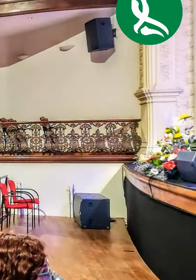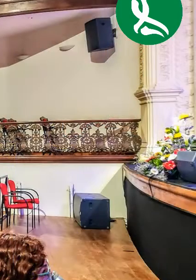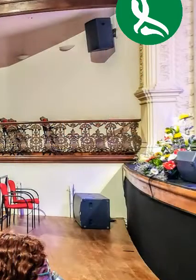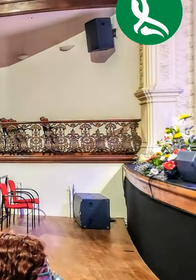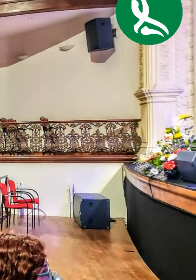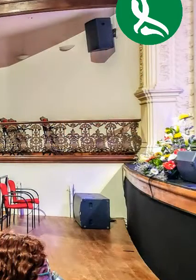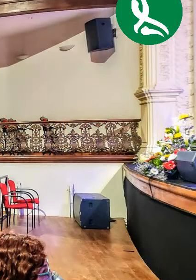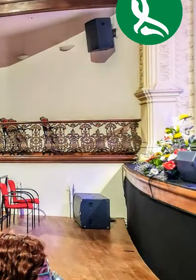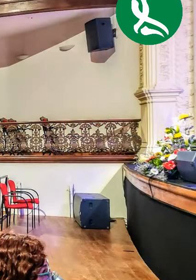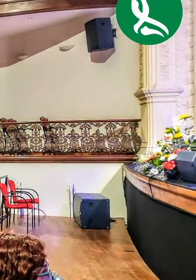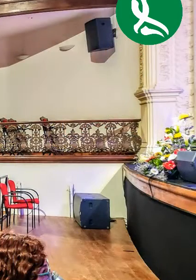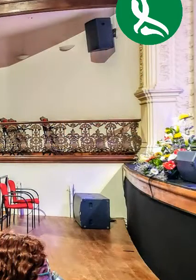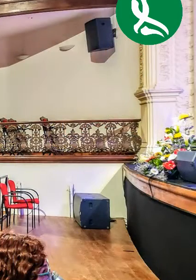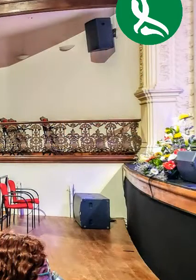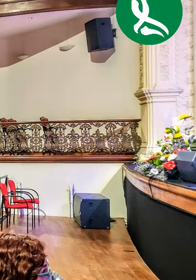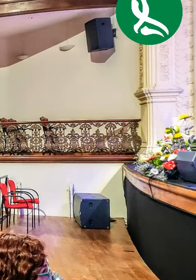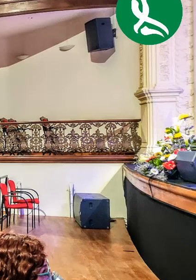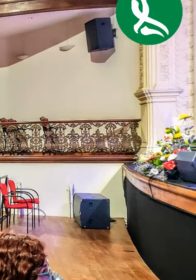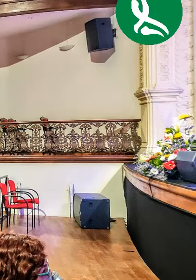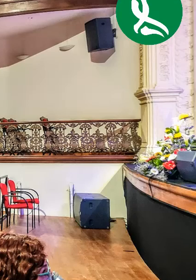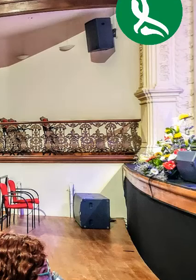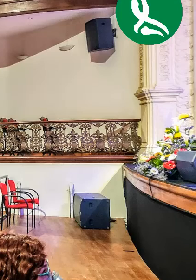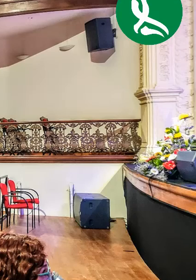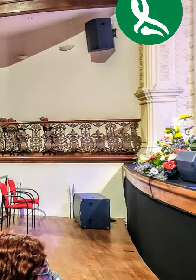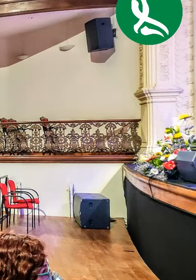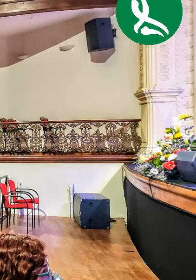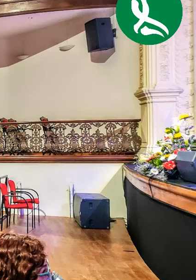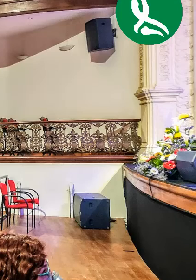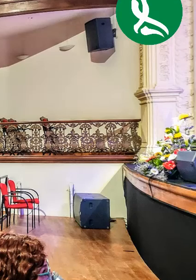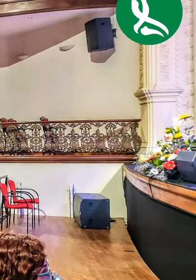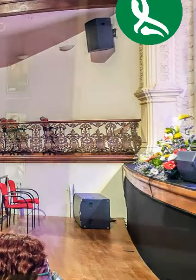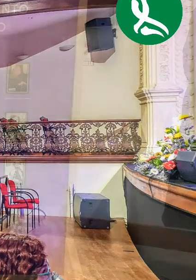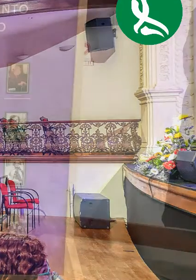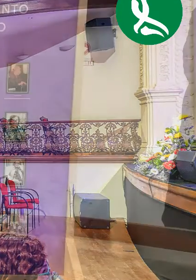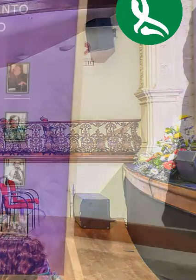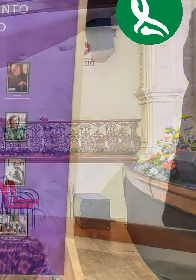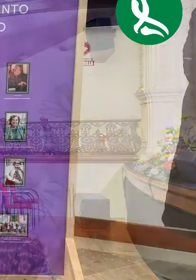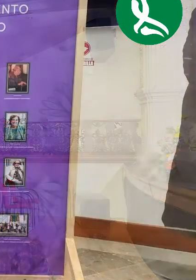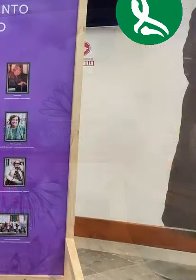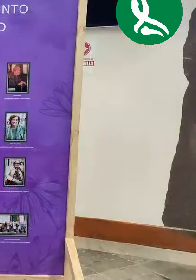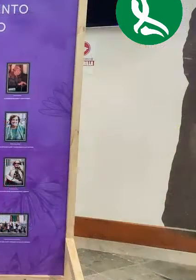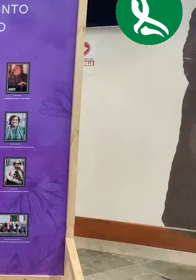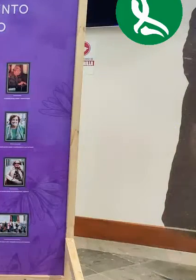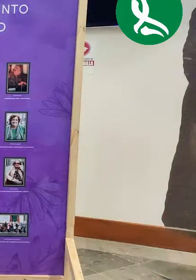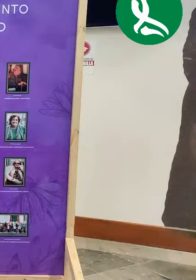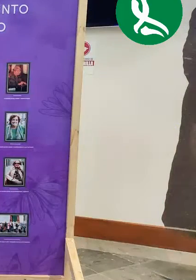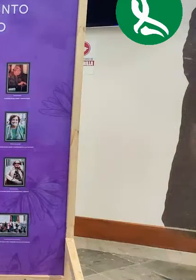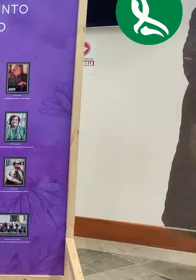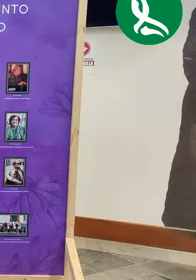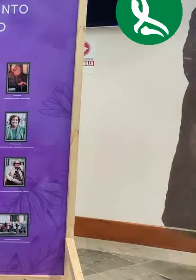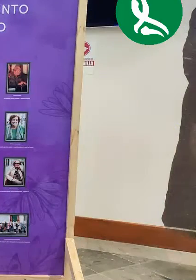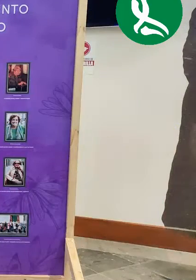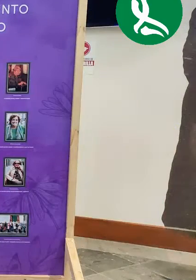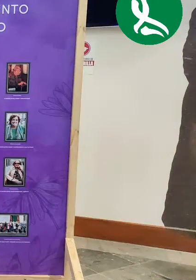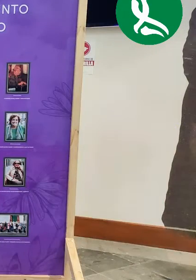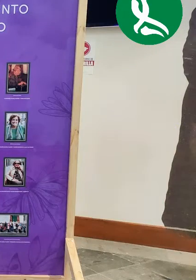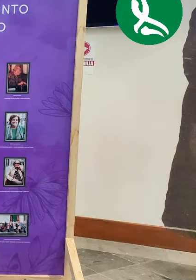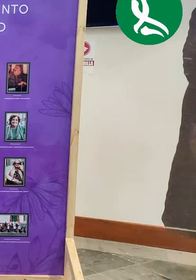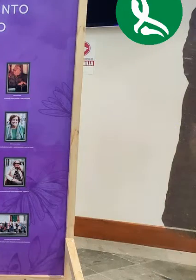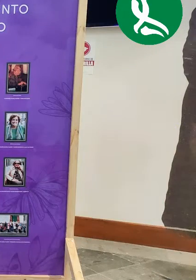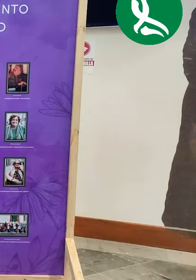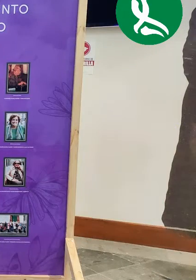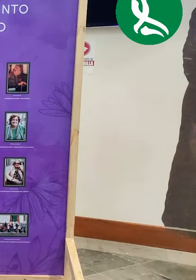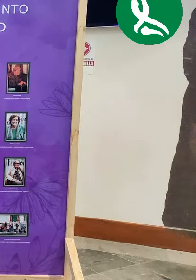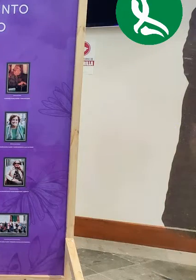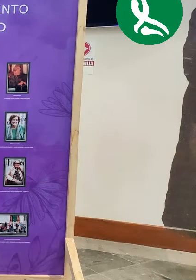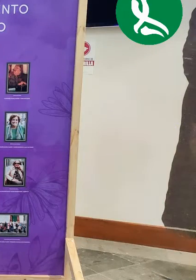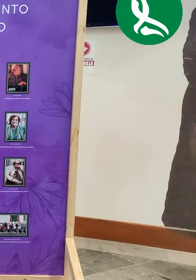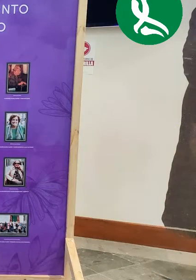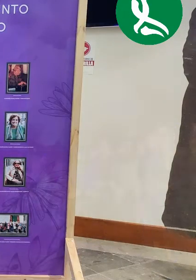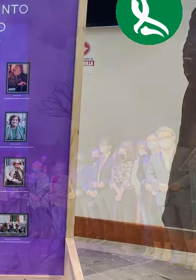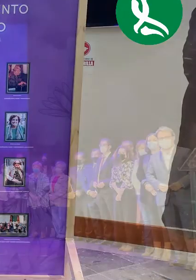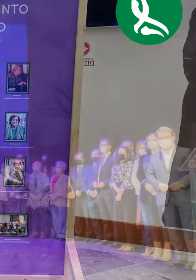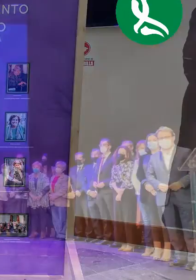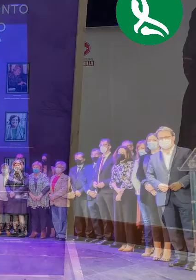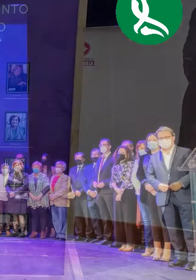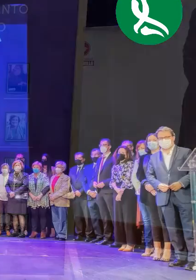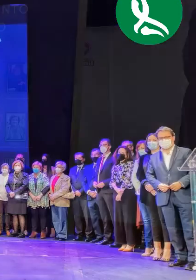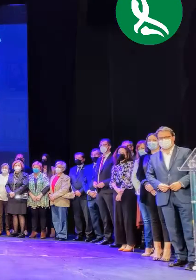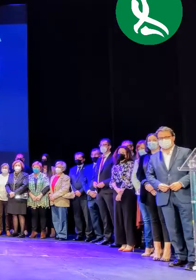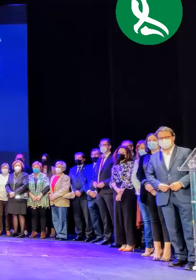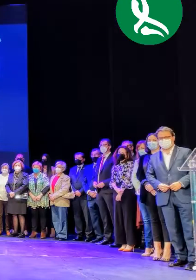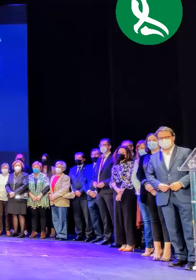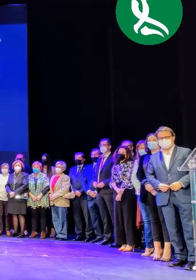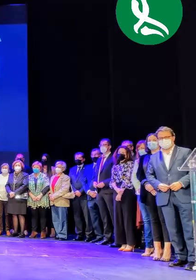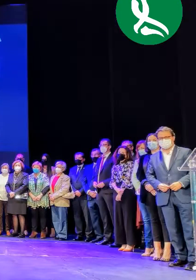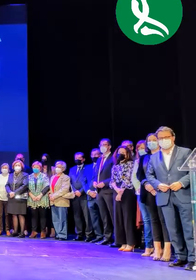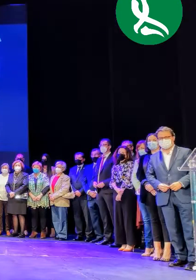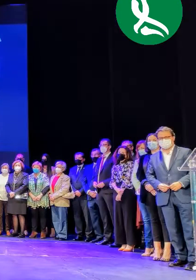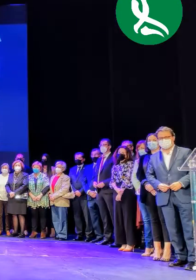que son vencedores de un premio como este y que ahora acompañan las tardes y las noches en el hogar o en la tarde. Es